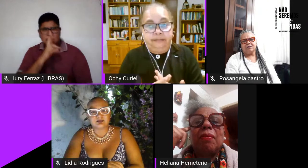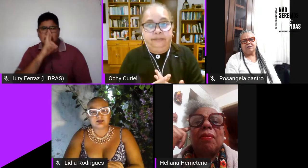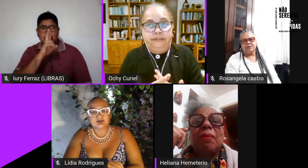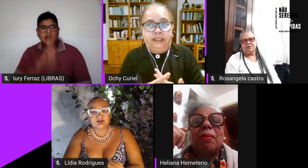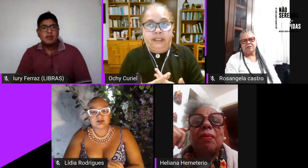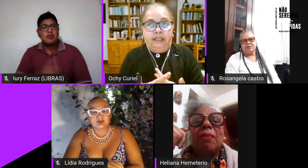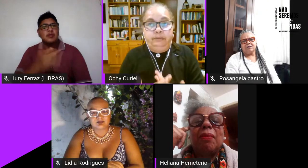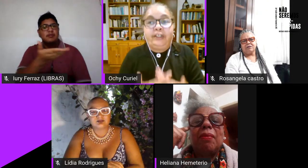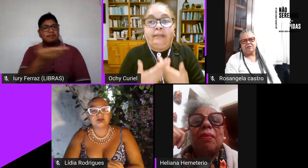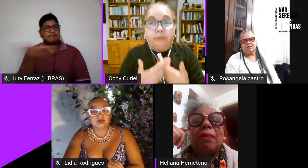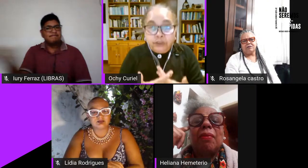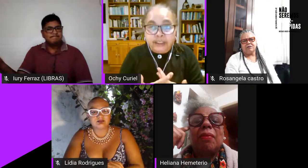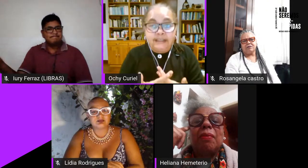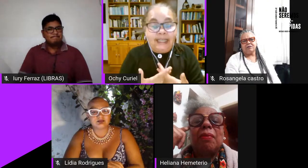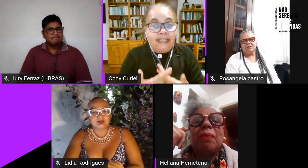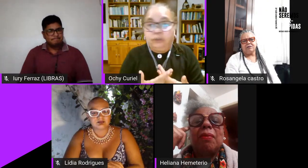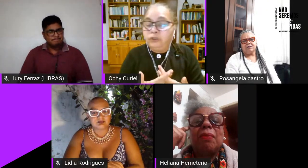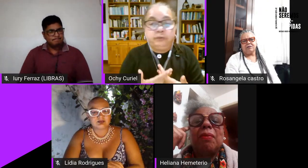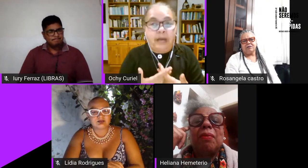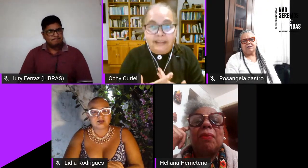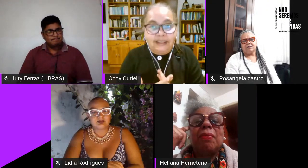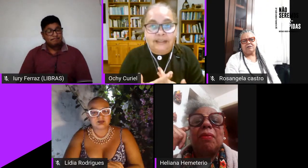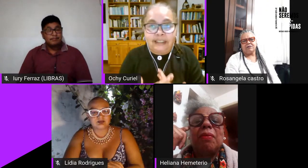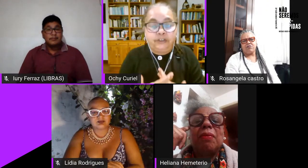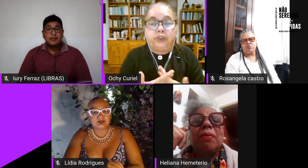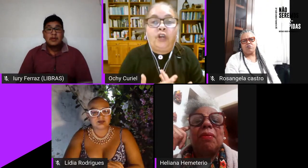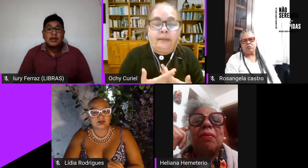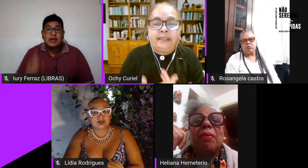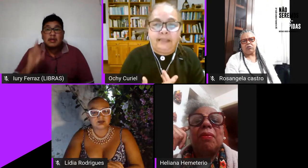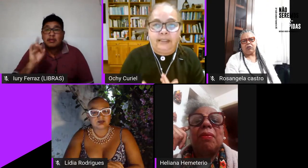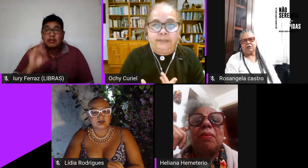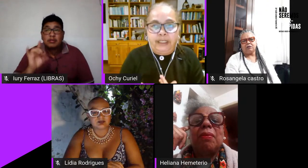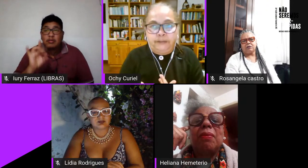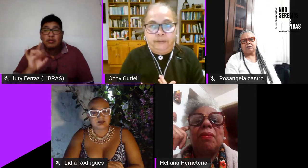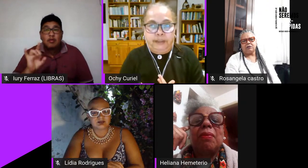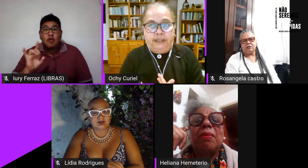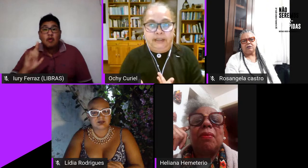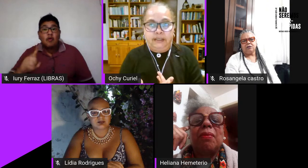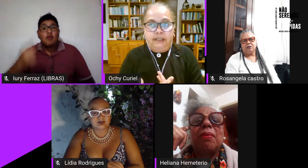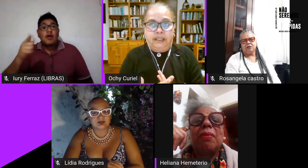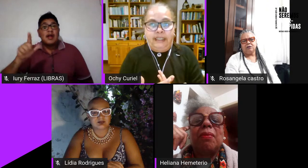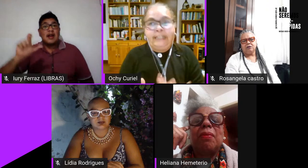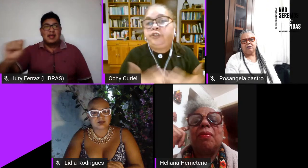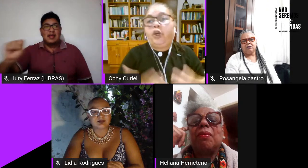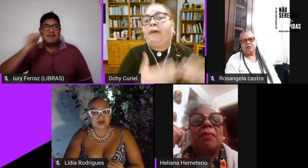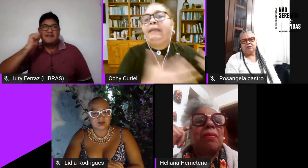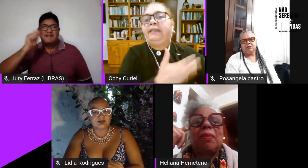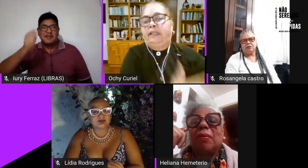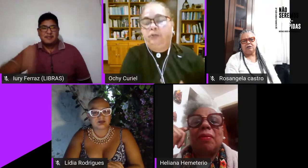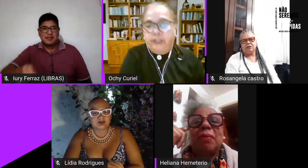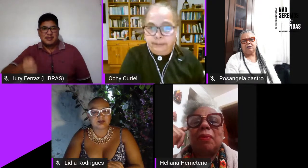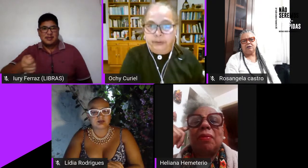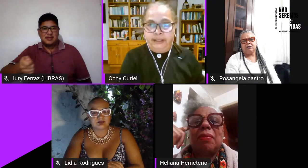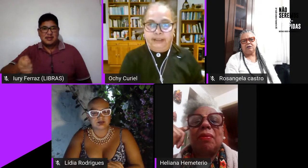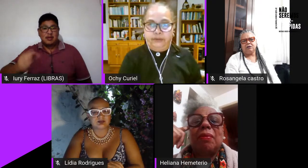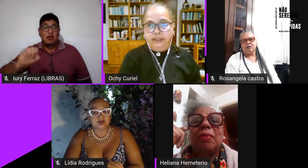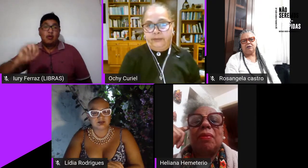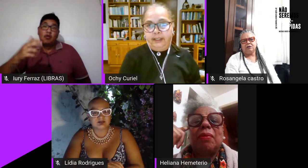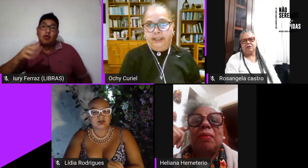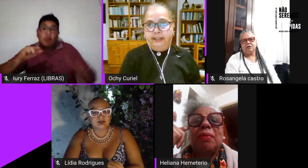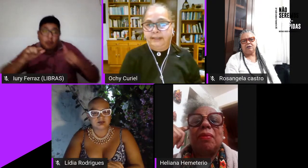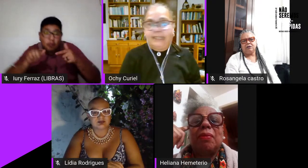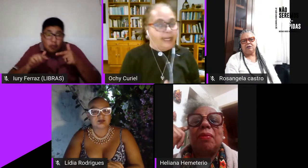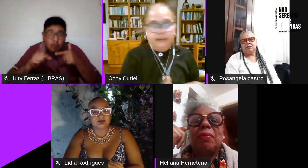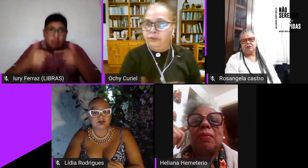aí porque muitas já não nos basta ser somente feministas feministas e somente lutar por a